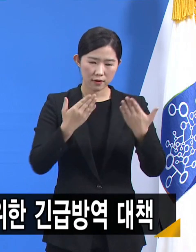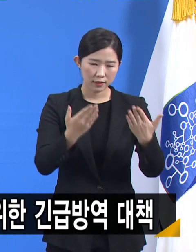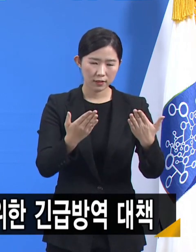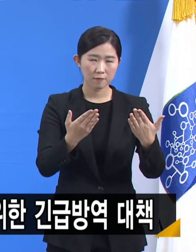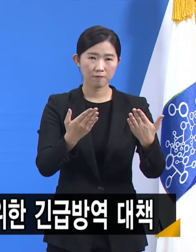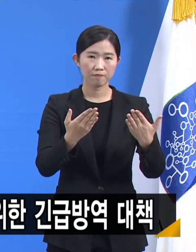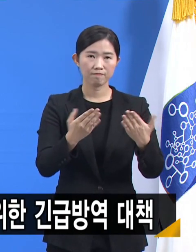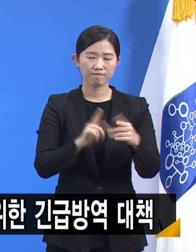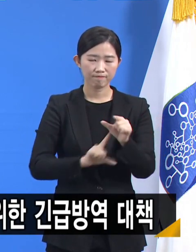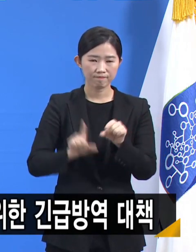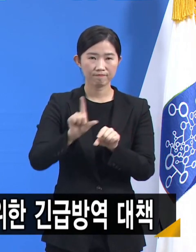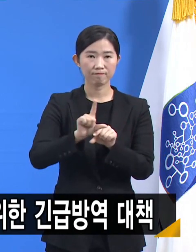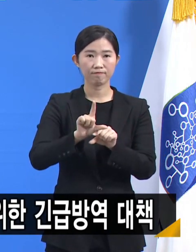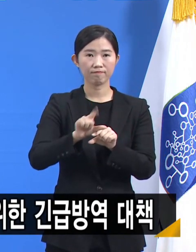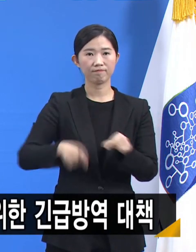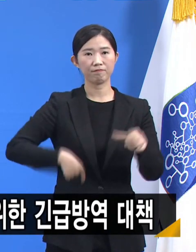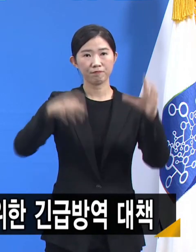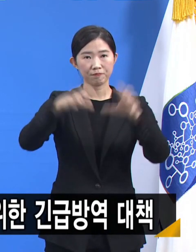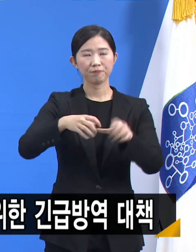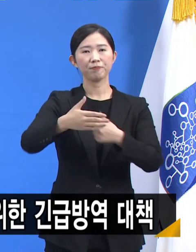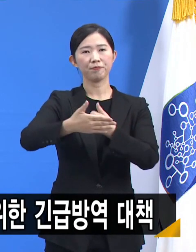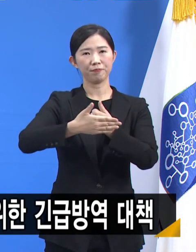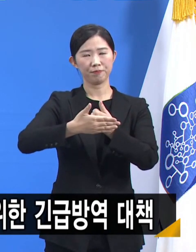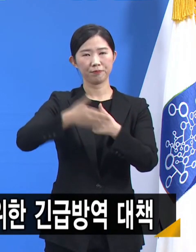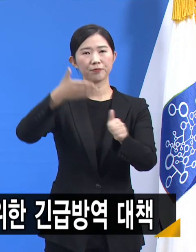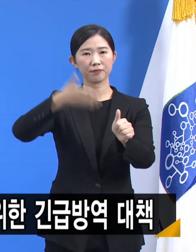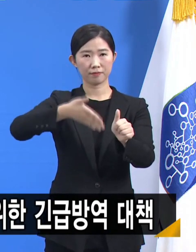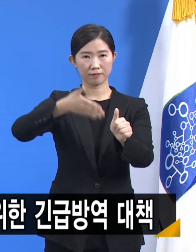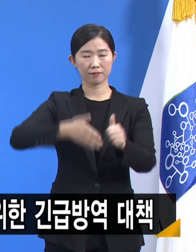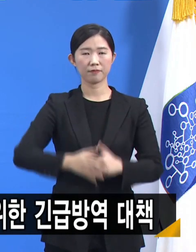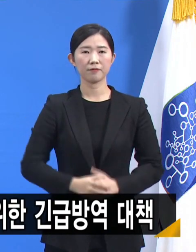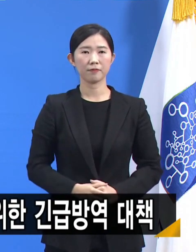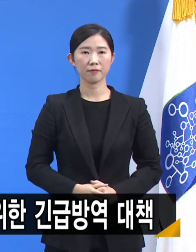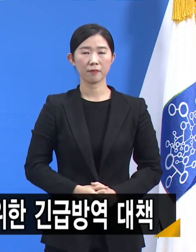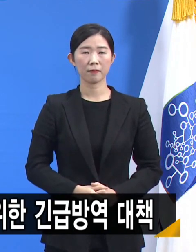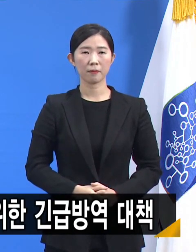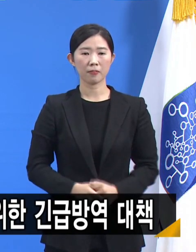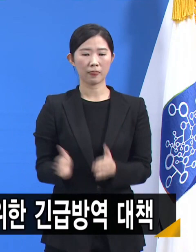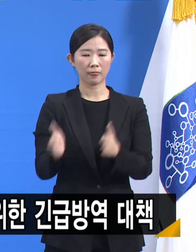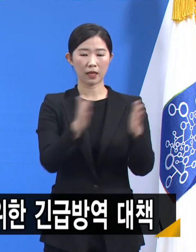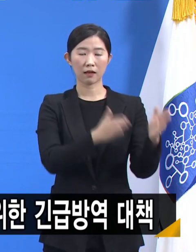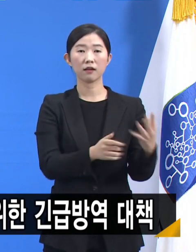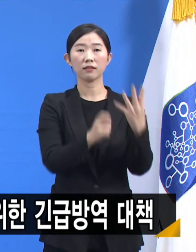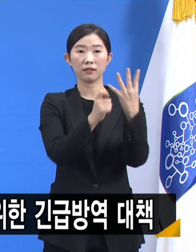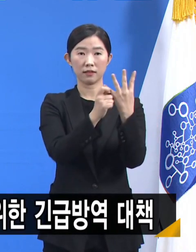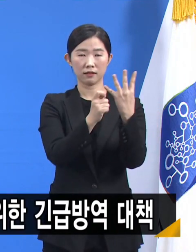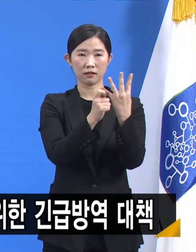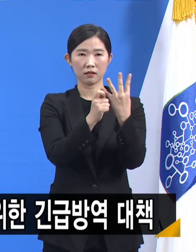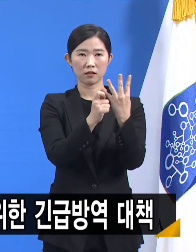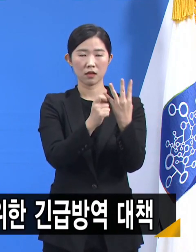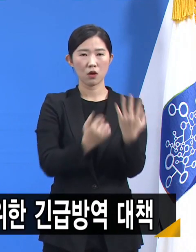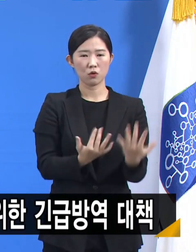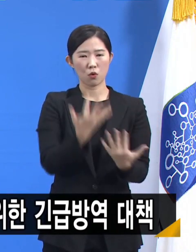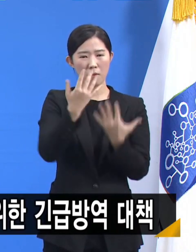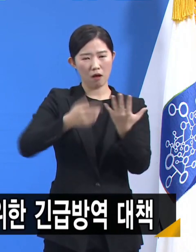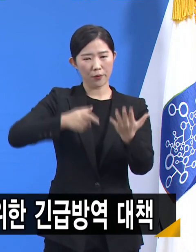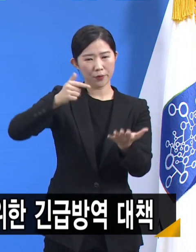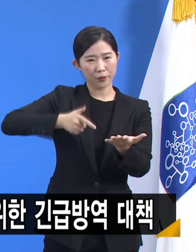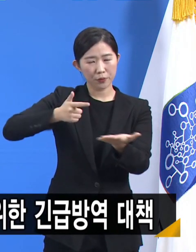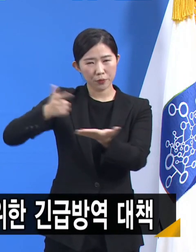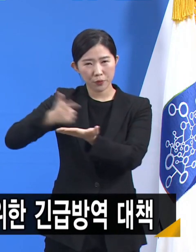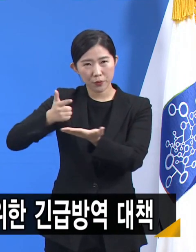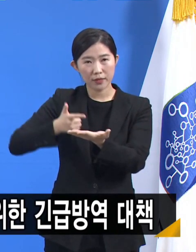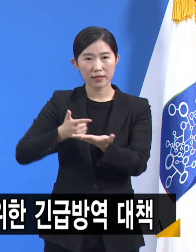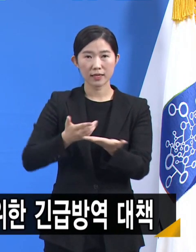협조를 요청드립니다. 넷째, 소방공무원 의료 구급인력을